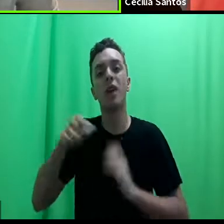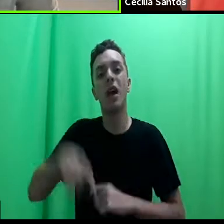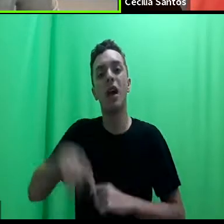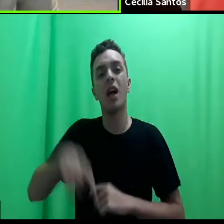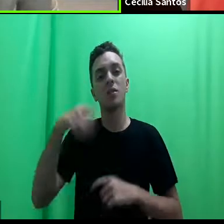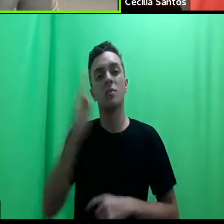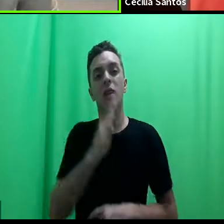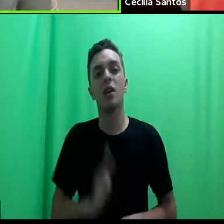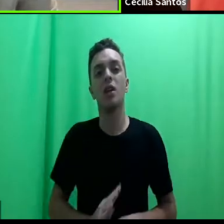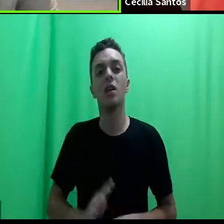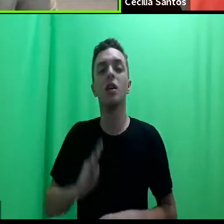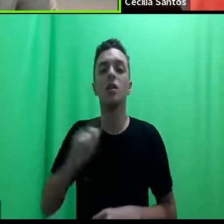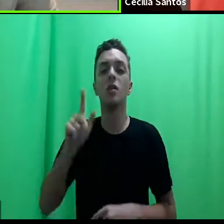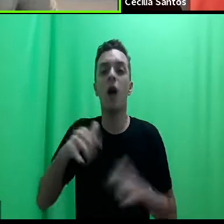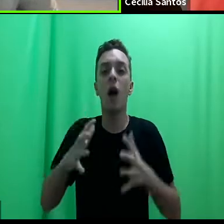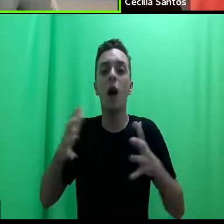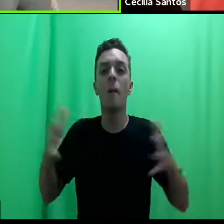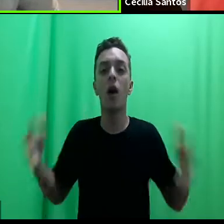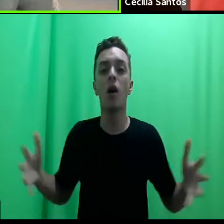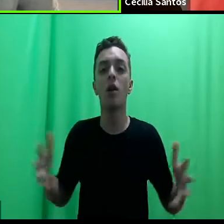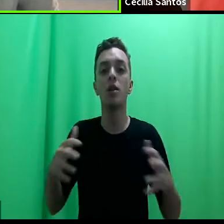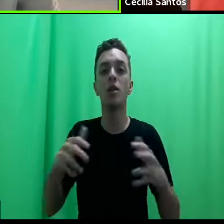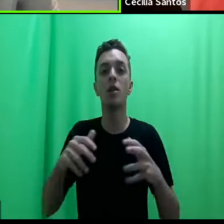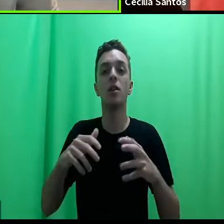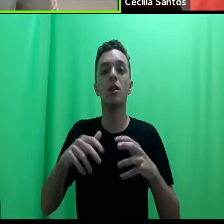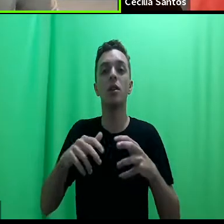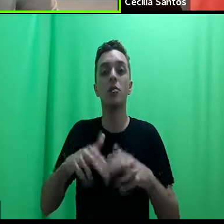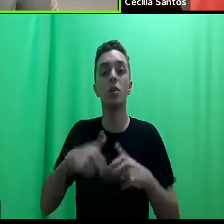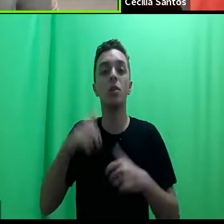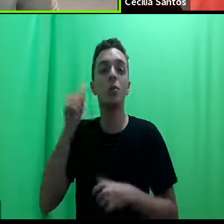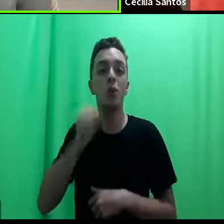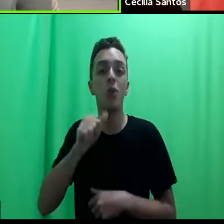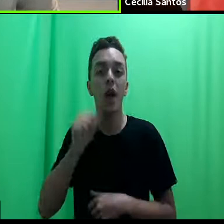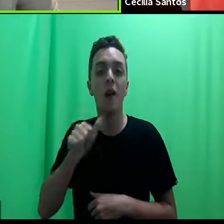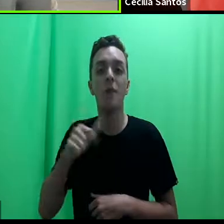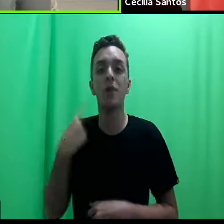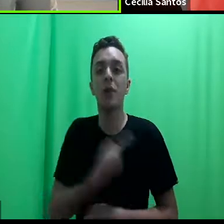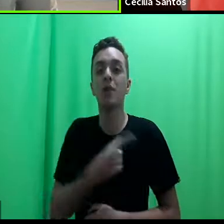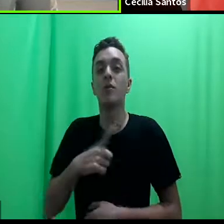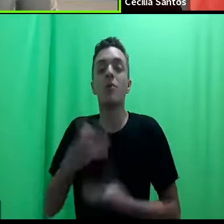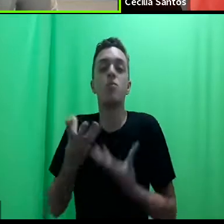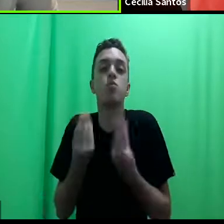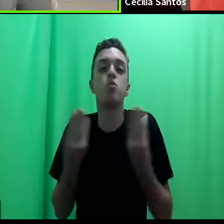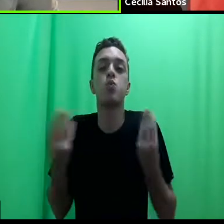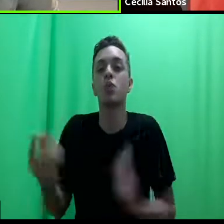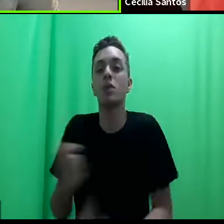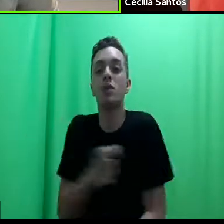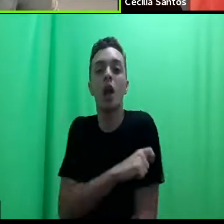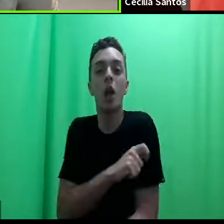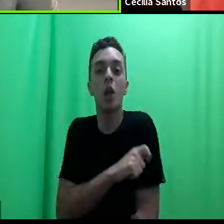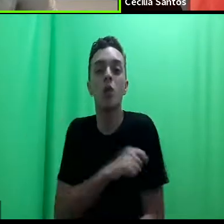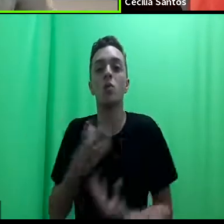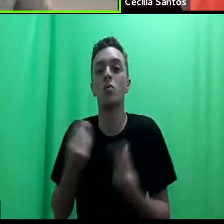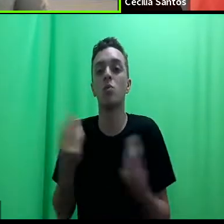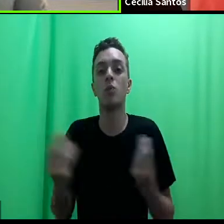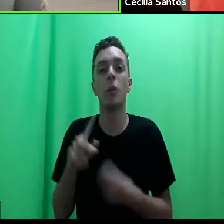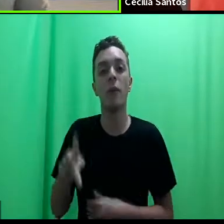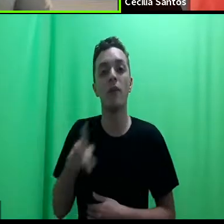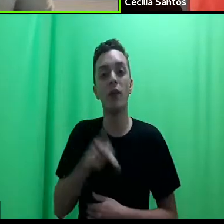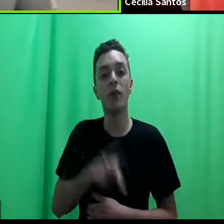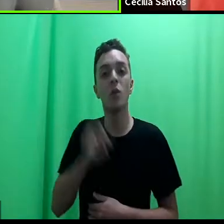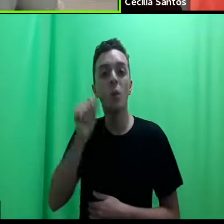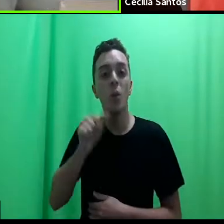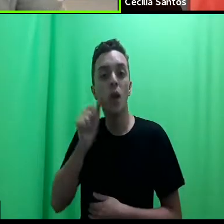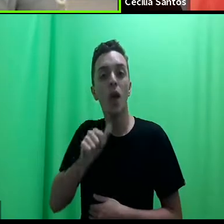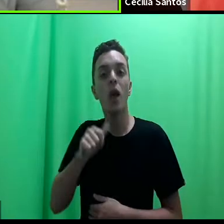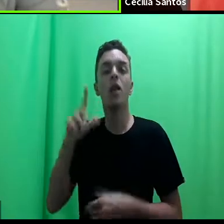composto enormemente por mulheres. Então, temos muitas alunas, muitas docentes que compõem as